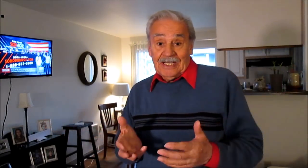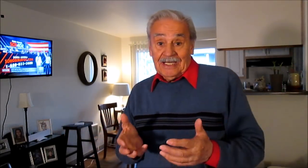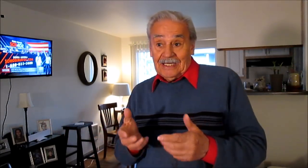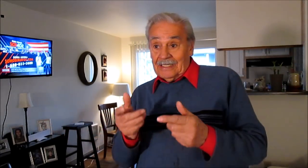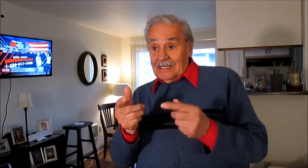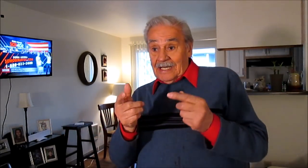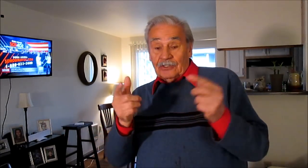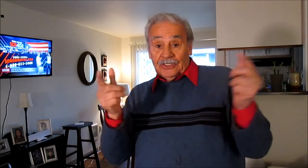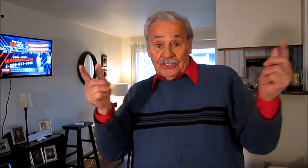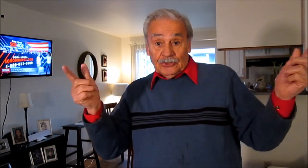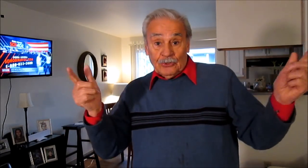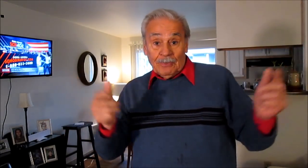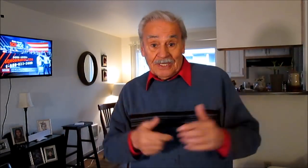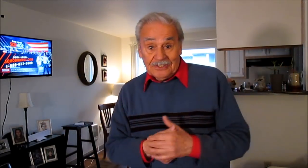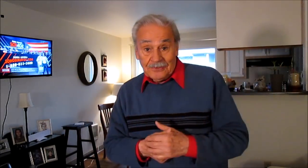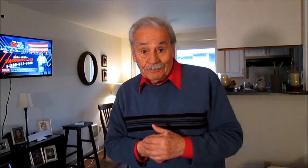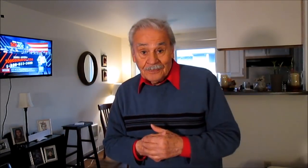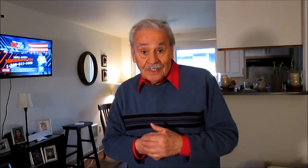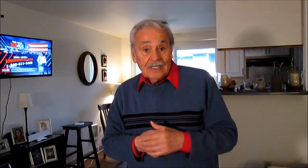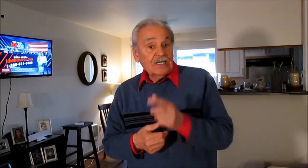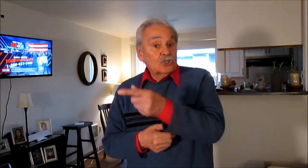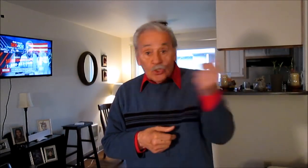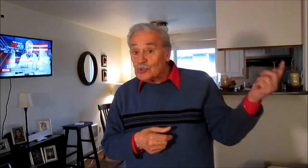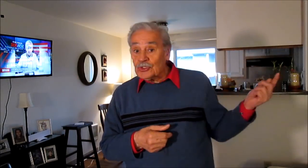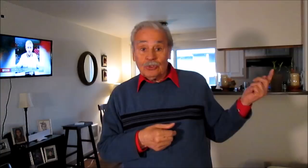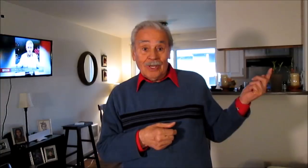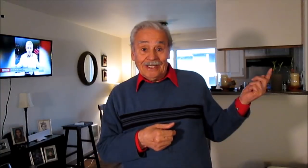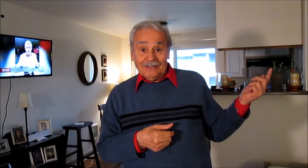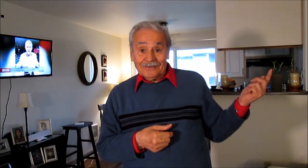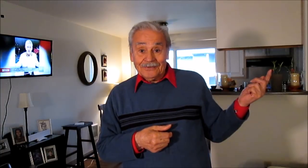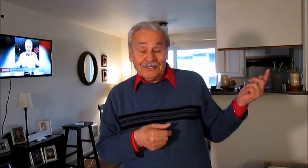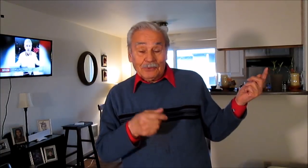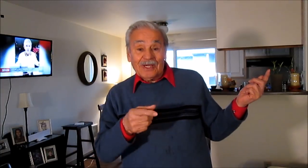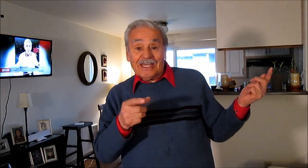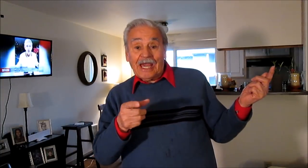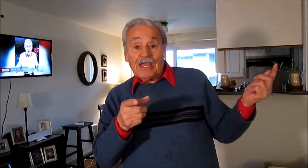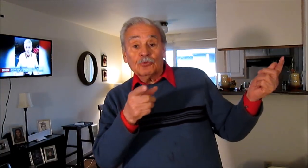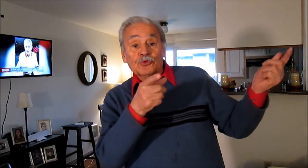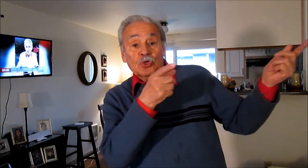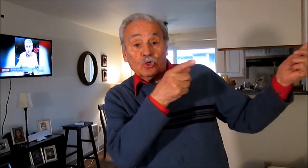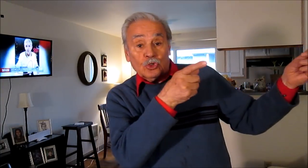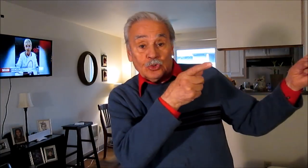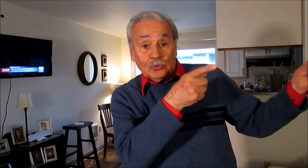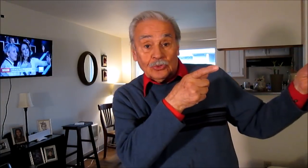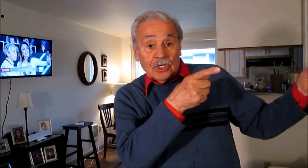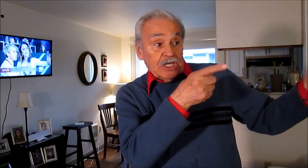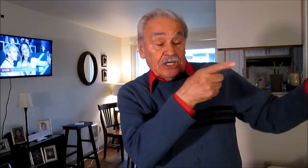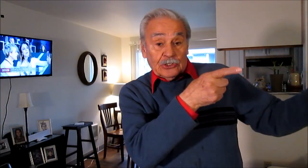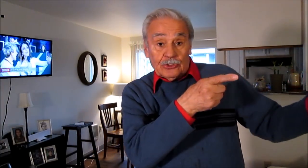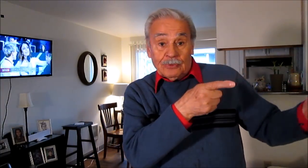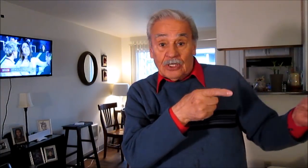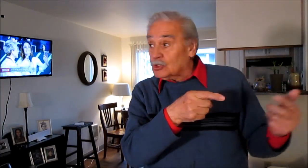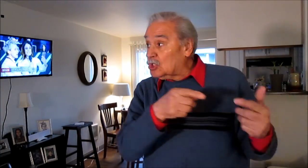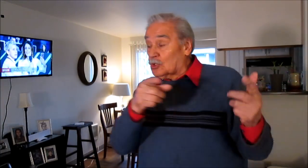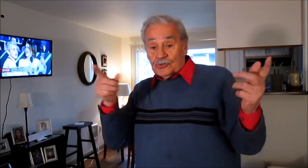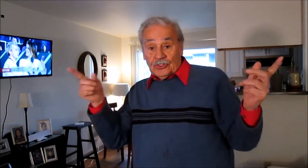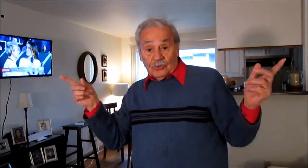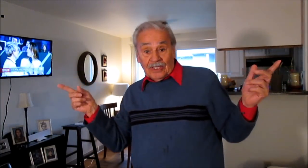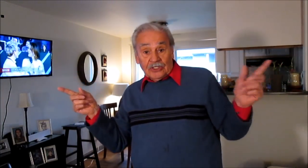en los destinos de un país, y todos son iguales, o sea, no es que hay un solo corrupto y que lo descubrieron, todos son iguales,